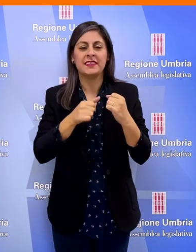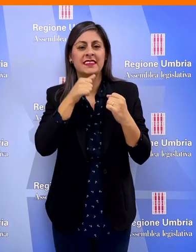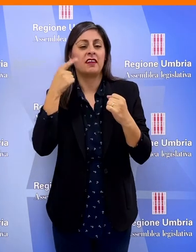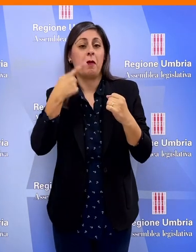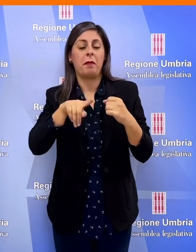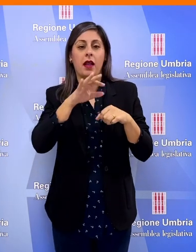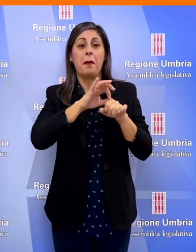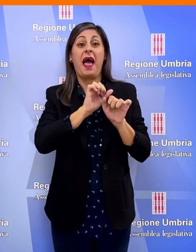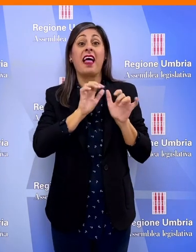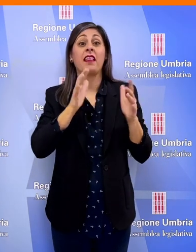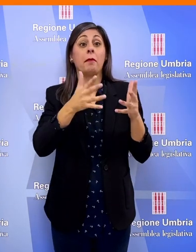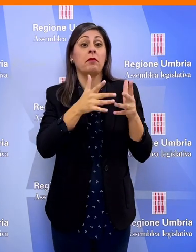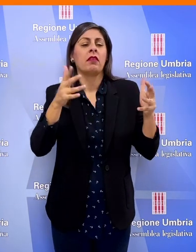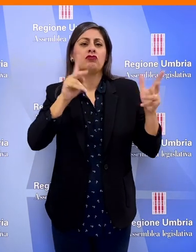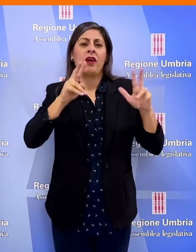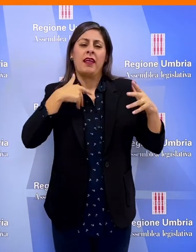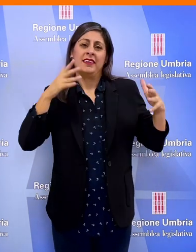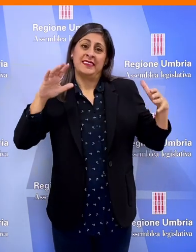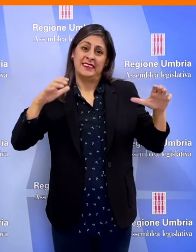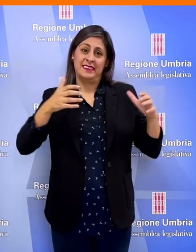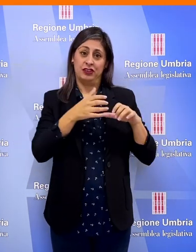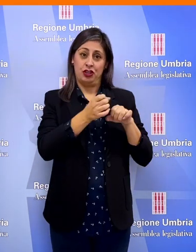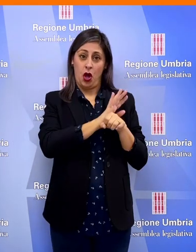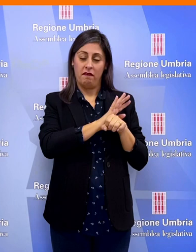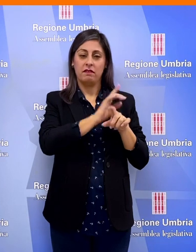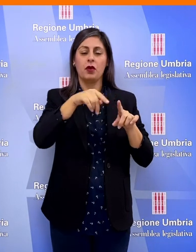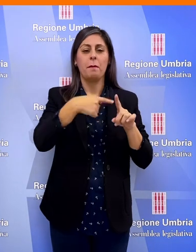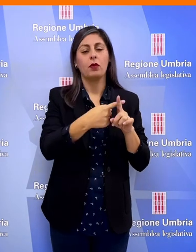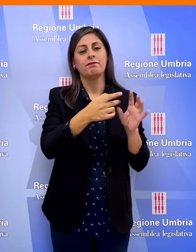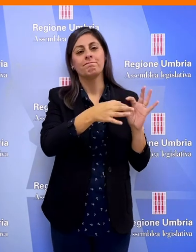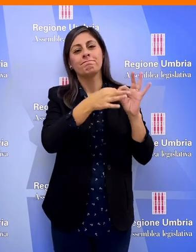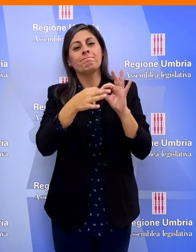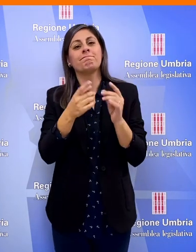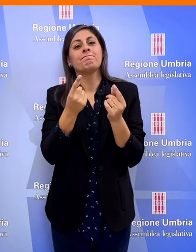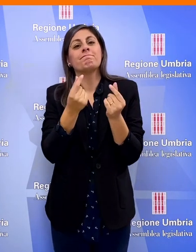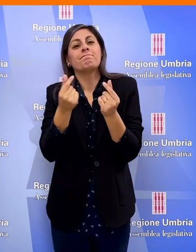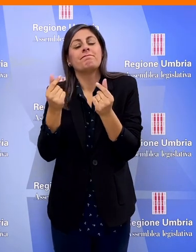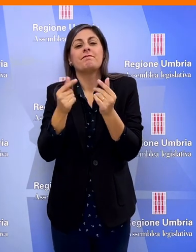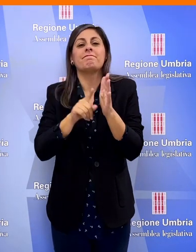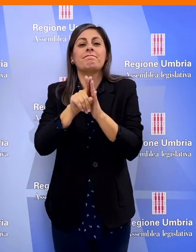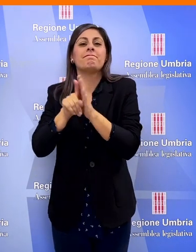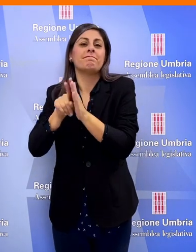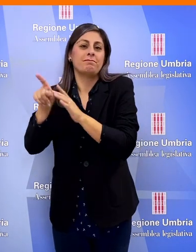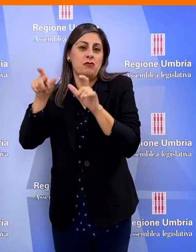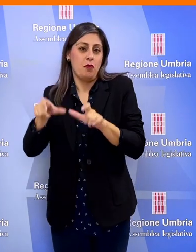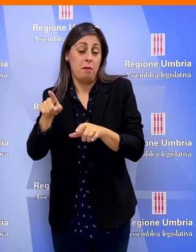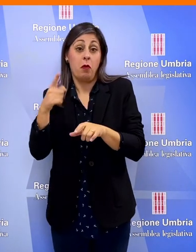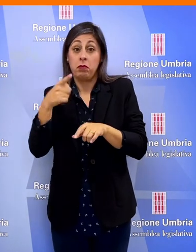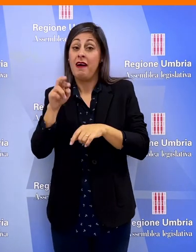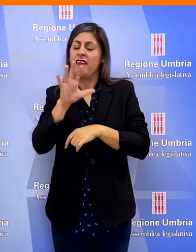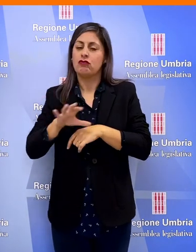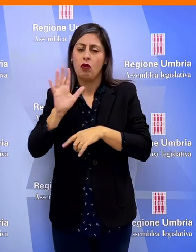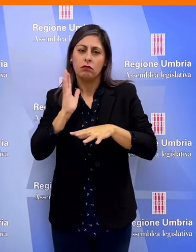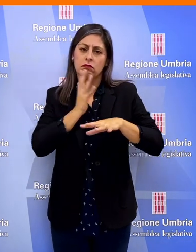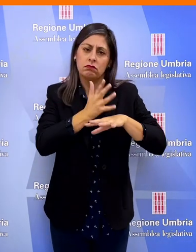intraprese per arginare la diffusione della pandemia da Covid e gli effetti economici ad essa connessi, per le quali la